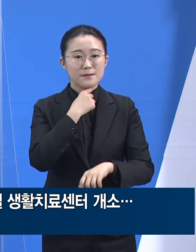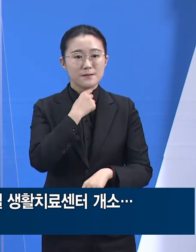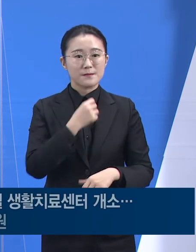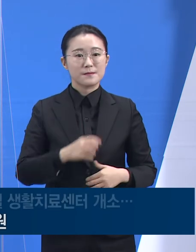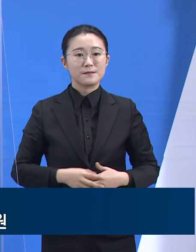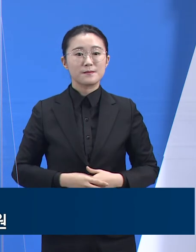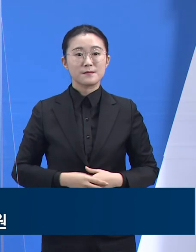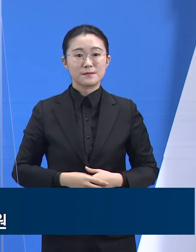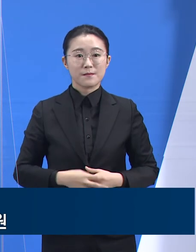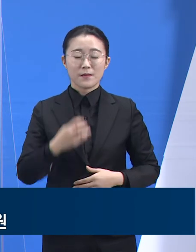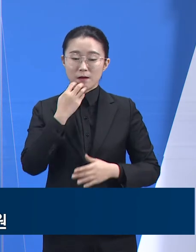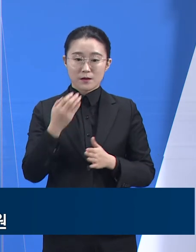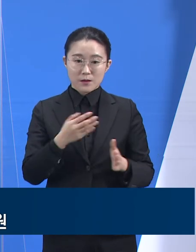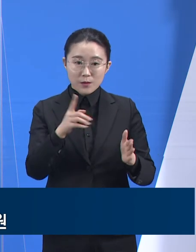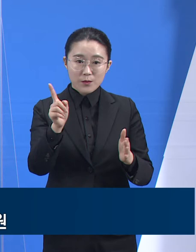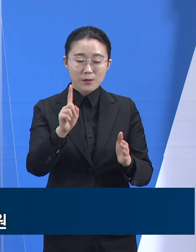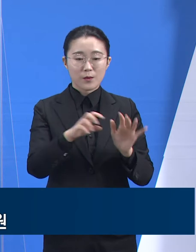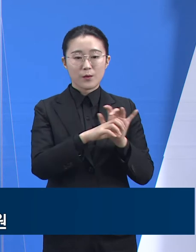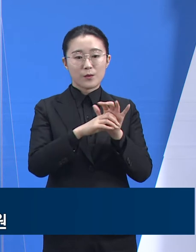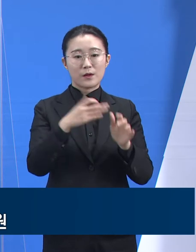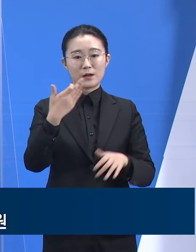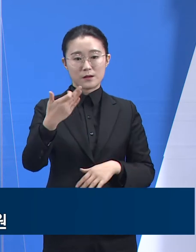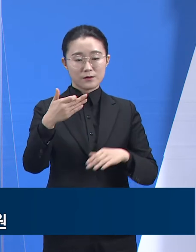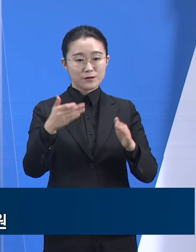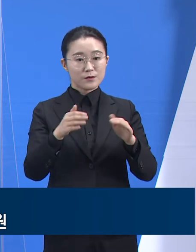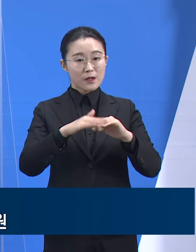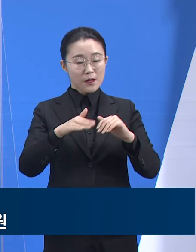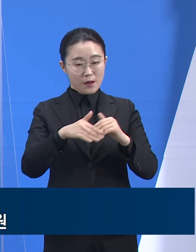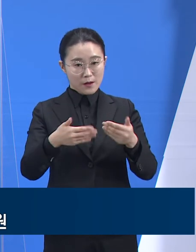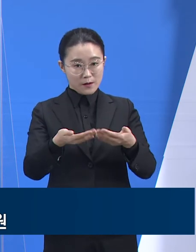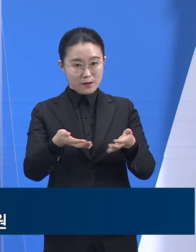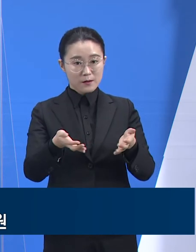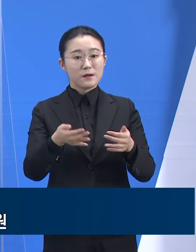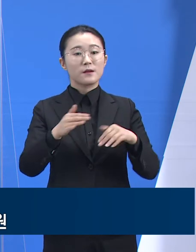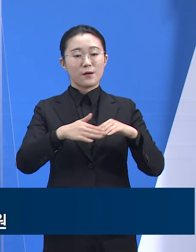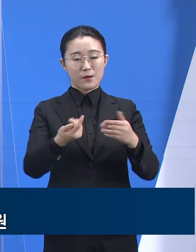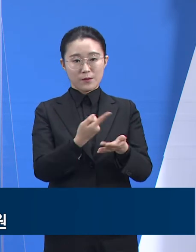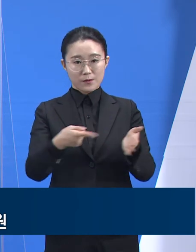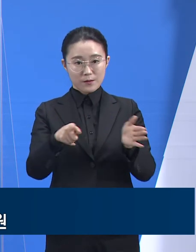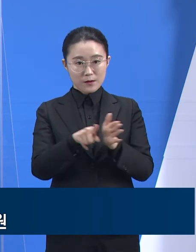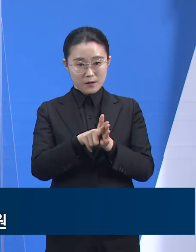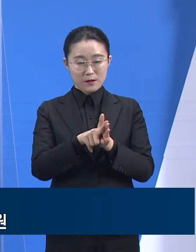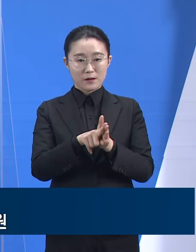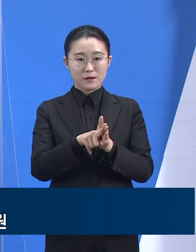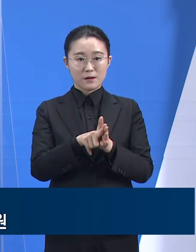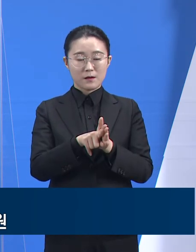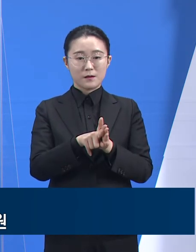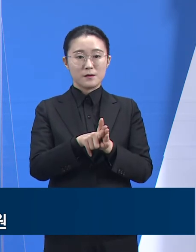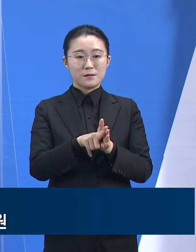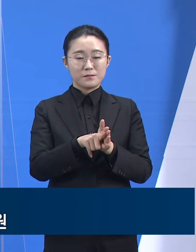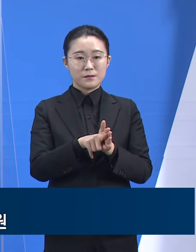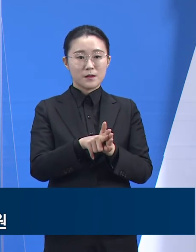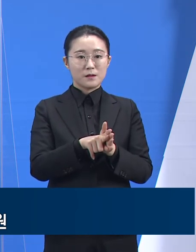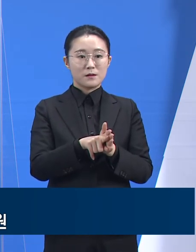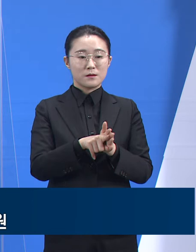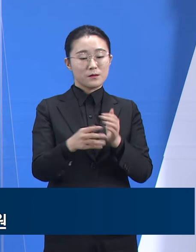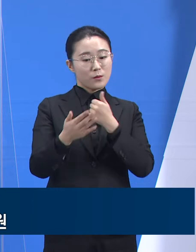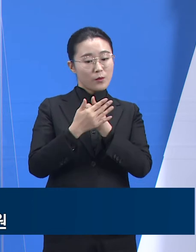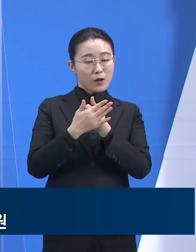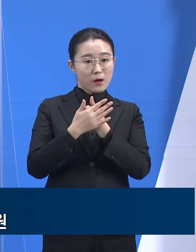경기도는 코로나19 대응 의료체계 재구성을 위해서 도내 5개 상급종합병원에 긴급 예산 지원을 합니다.